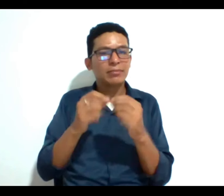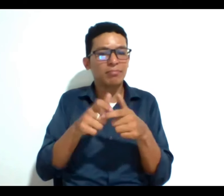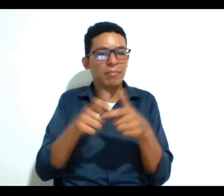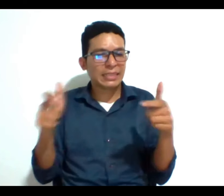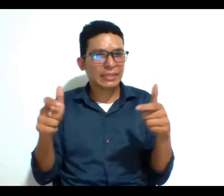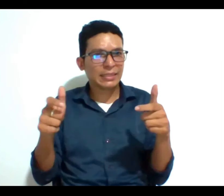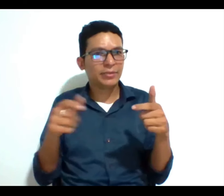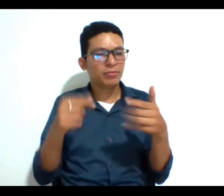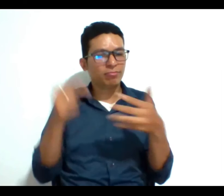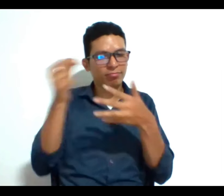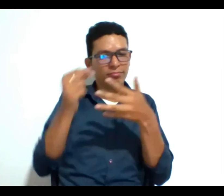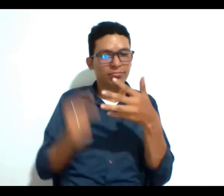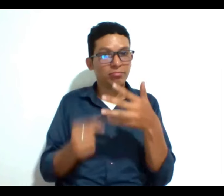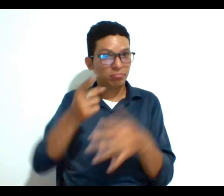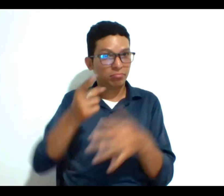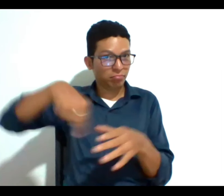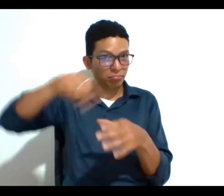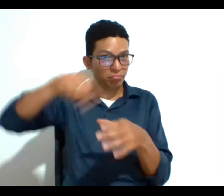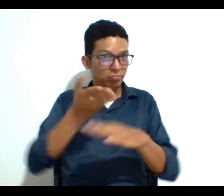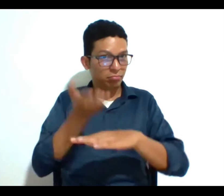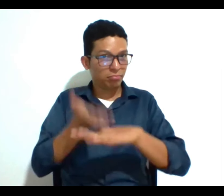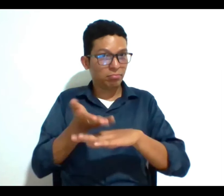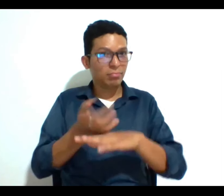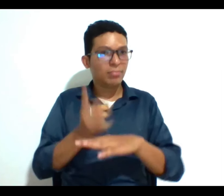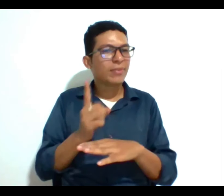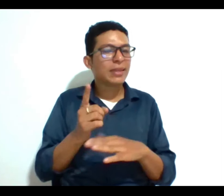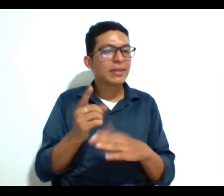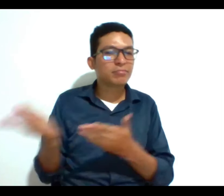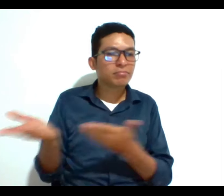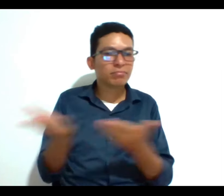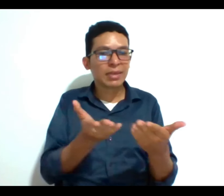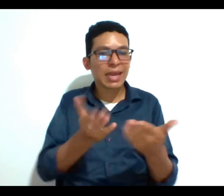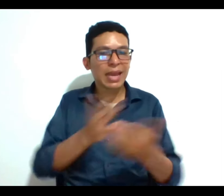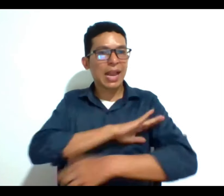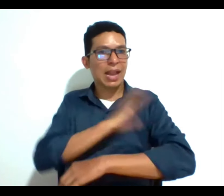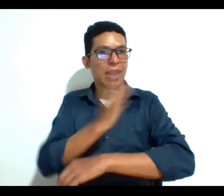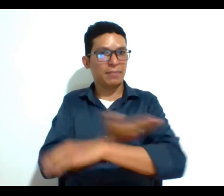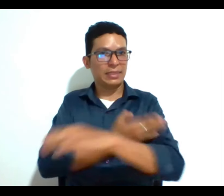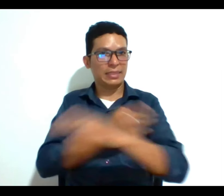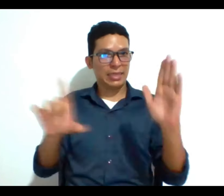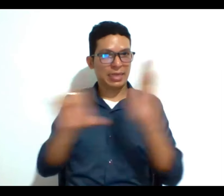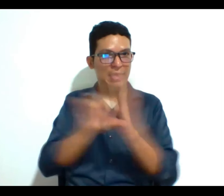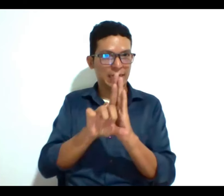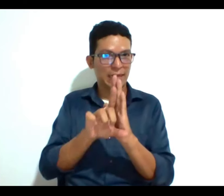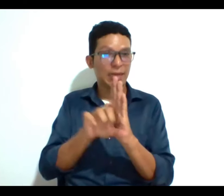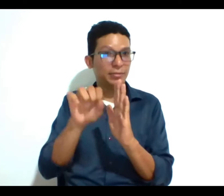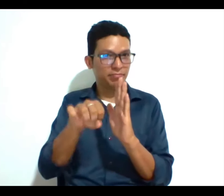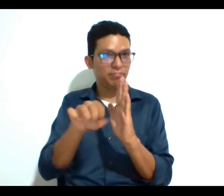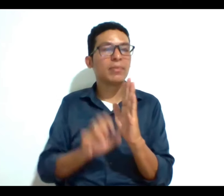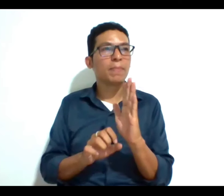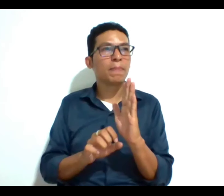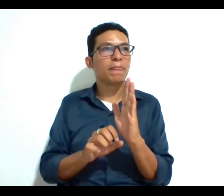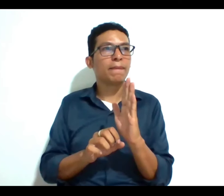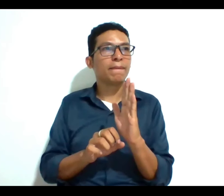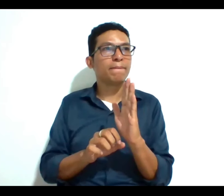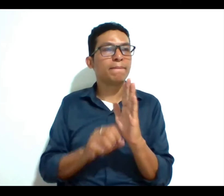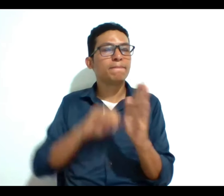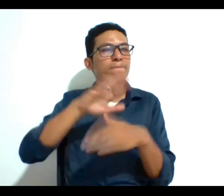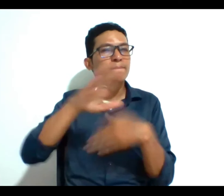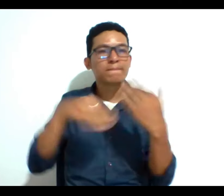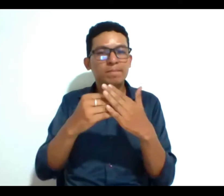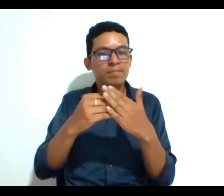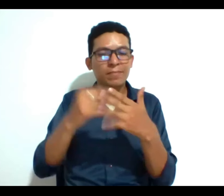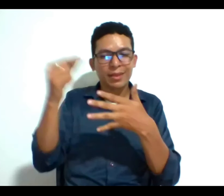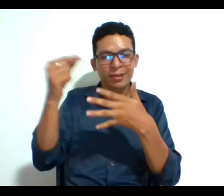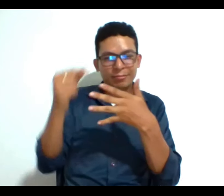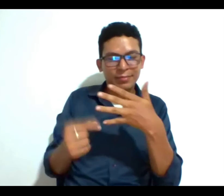ustedes plantean esto que trae que es la capacidad legal sí que son todos los dilemas éticos